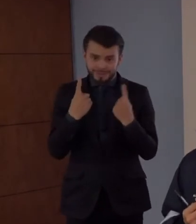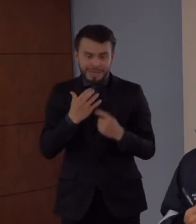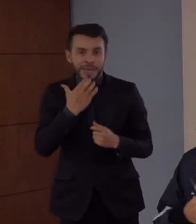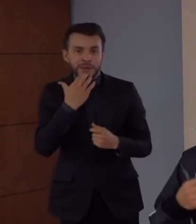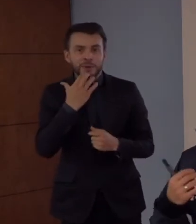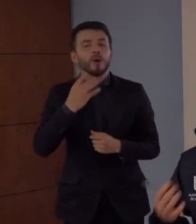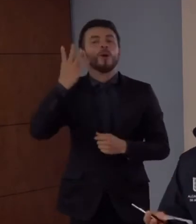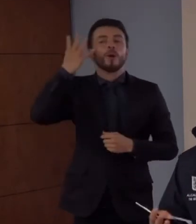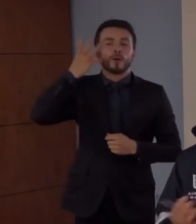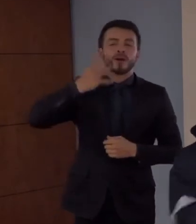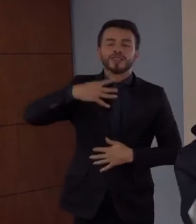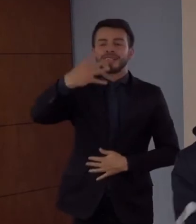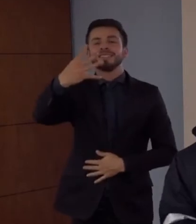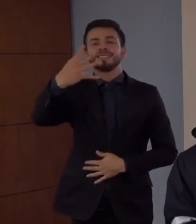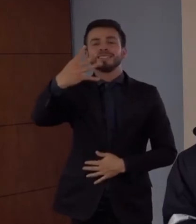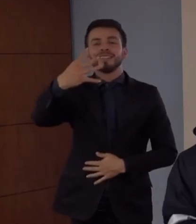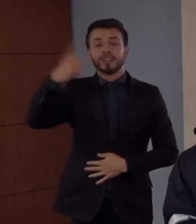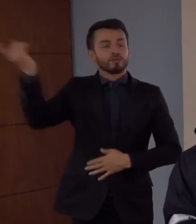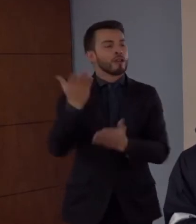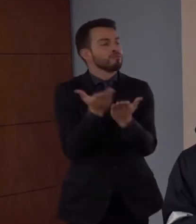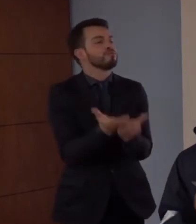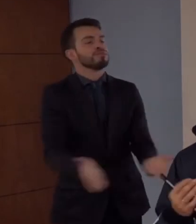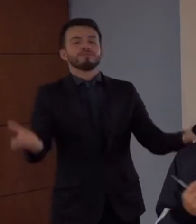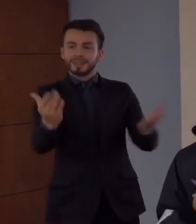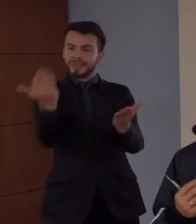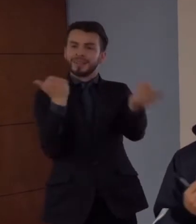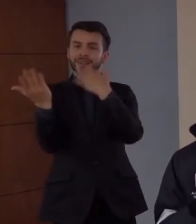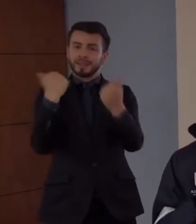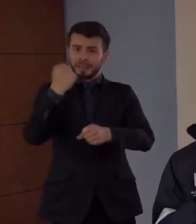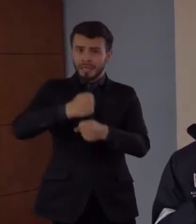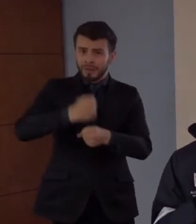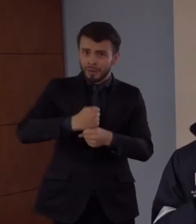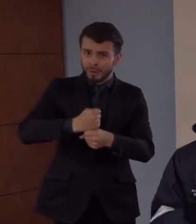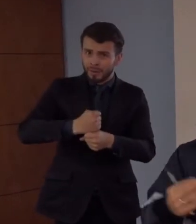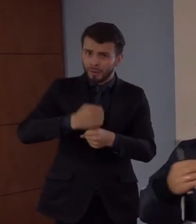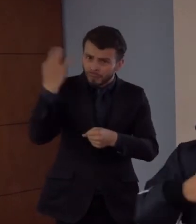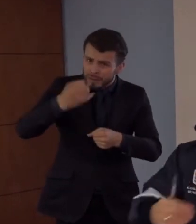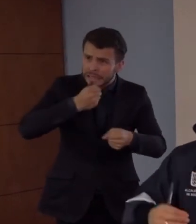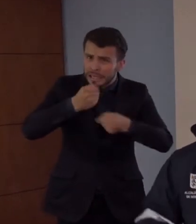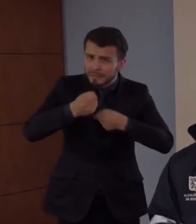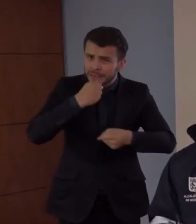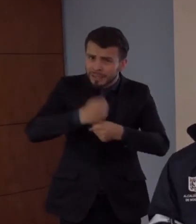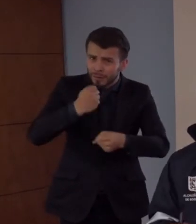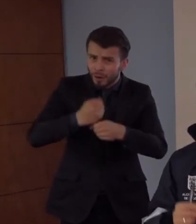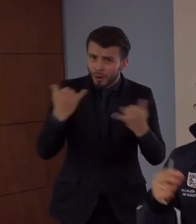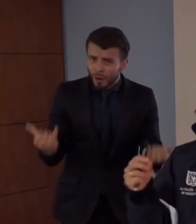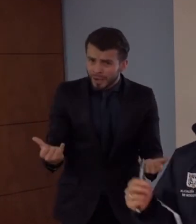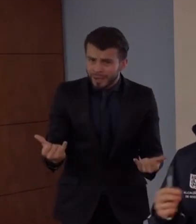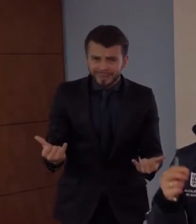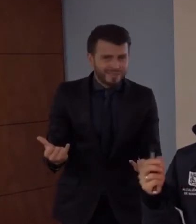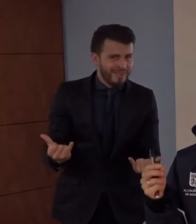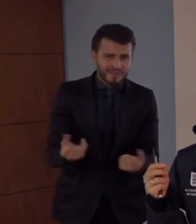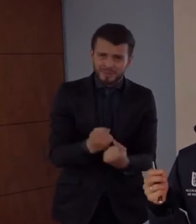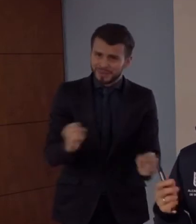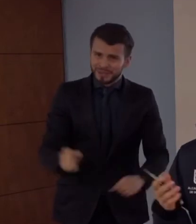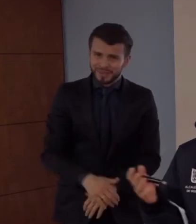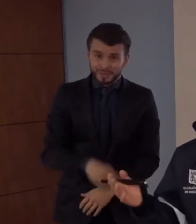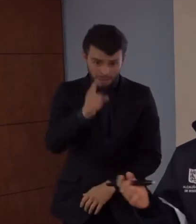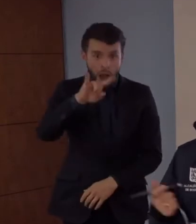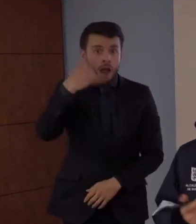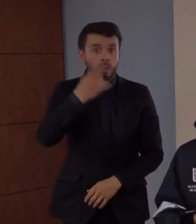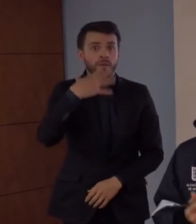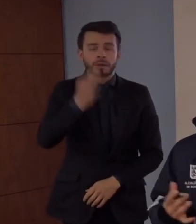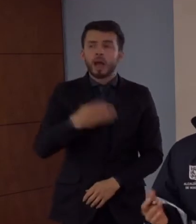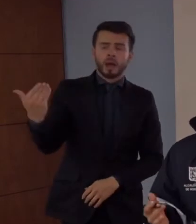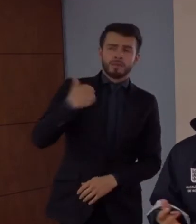cuarentena, le ofrezcan un trabajo por salir a la calle, no va a pasar. Si quiere, repórtenoslo al 195 y vemos cómo le podemos ayudar,